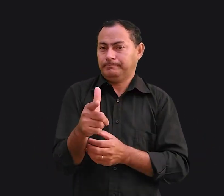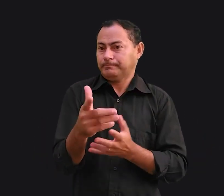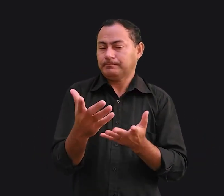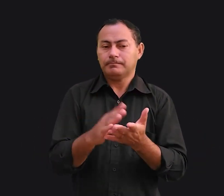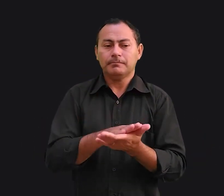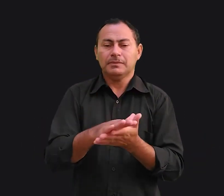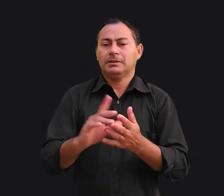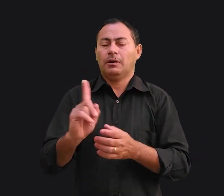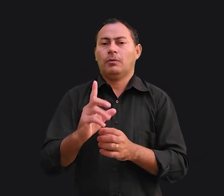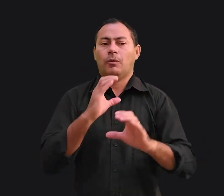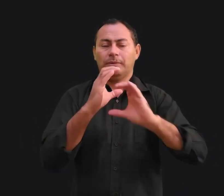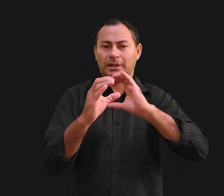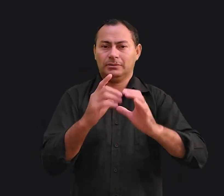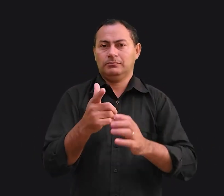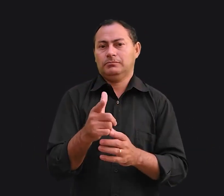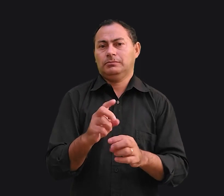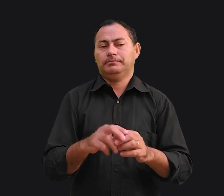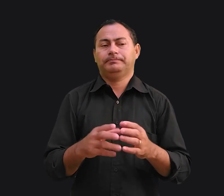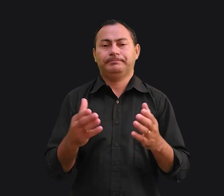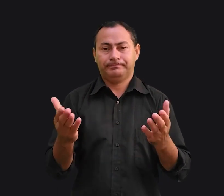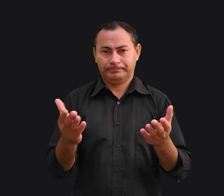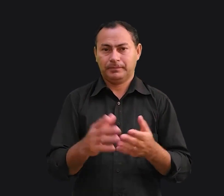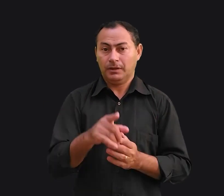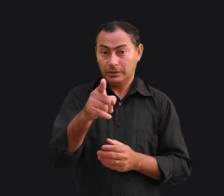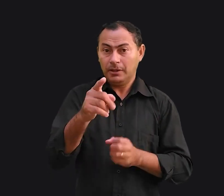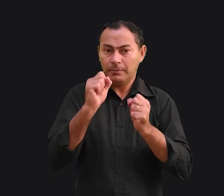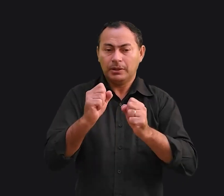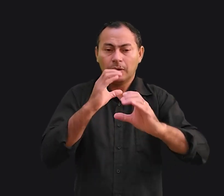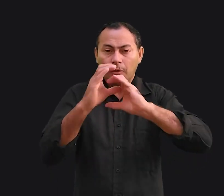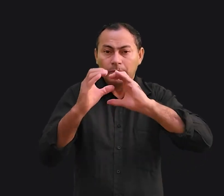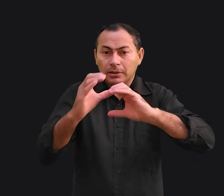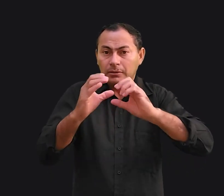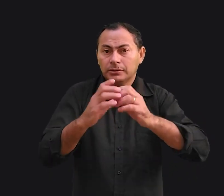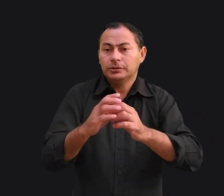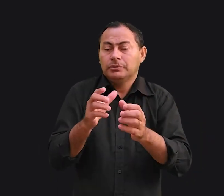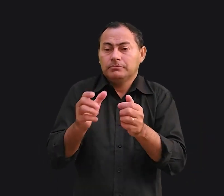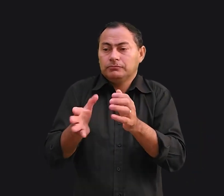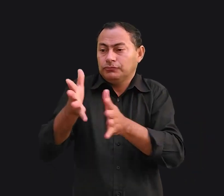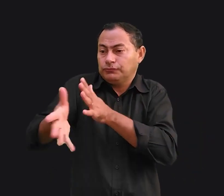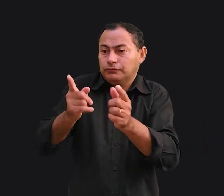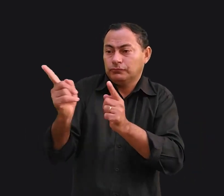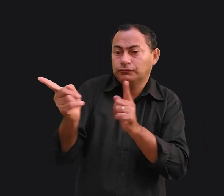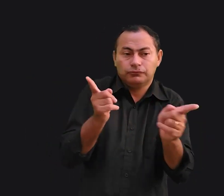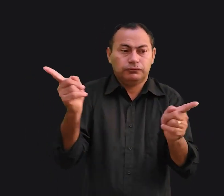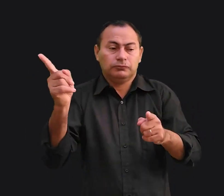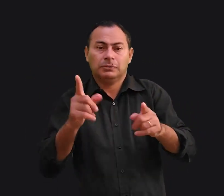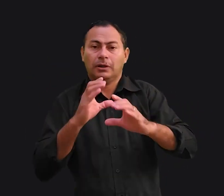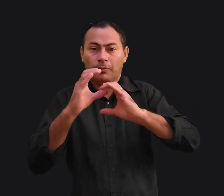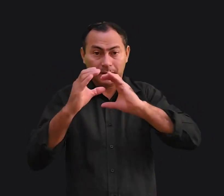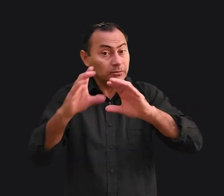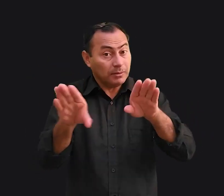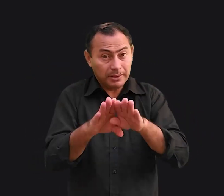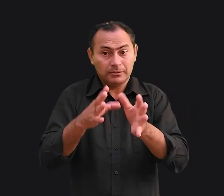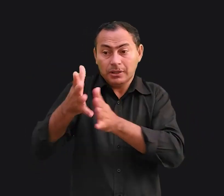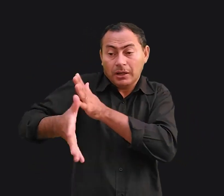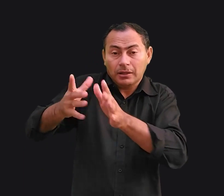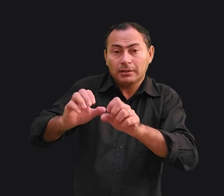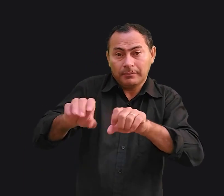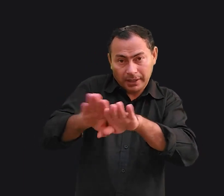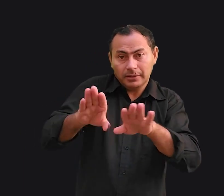não comunicação. Você pode estar comunicando através de gestos ou outros meios e estar comunicando muito claramente.